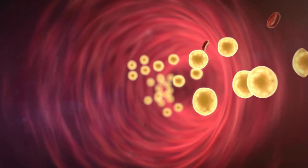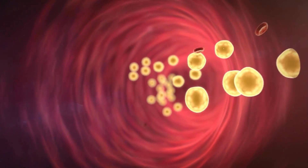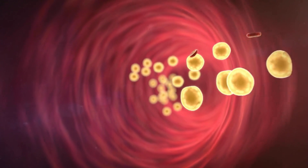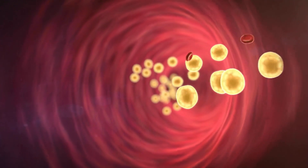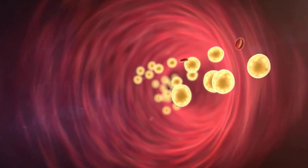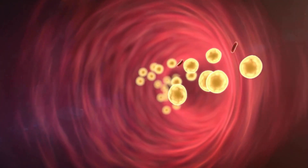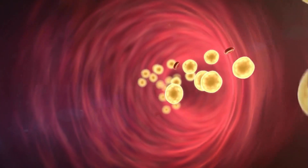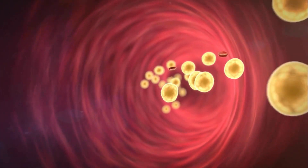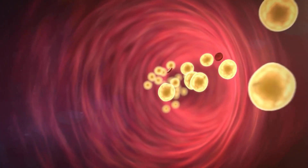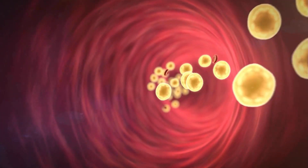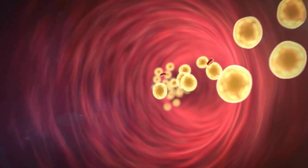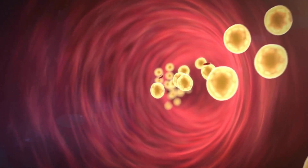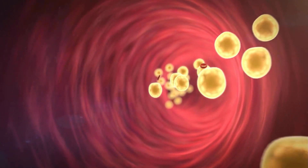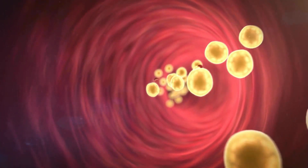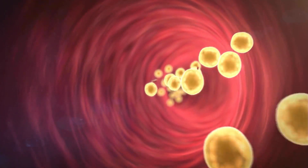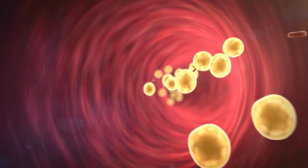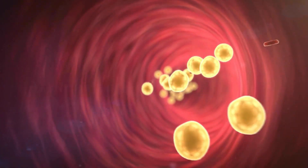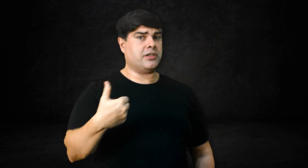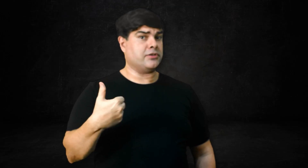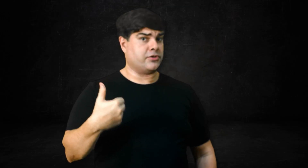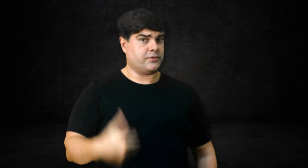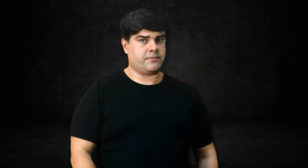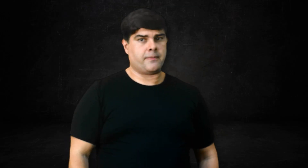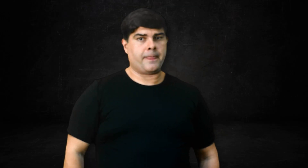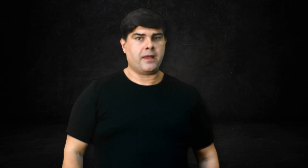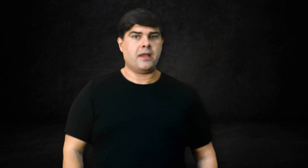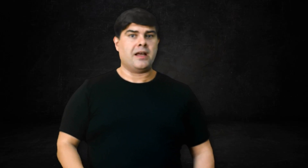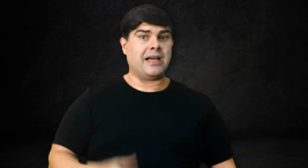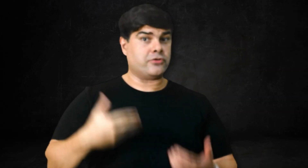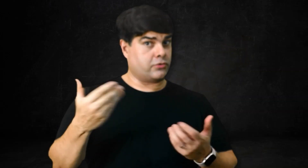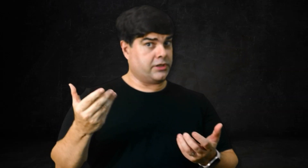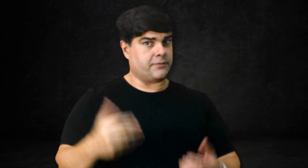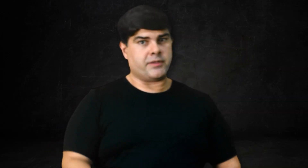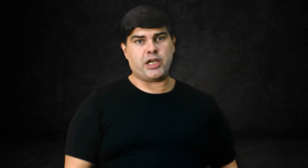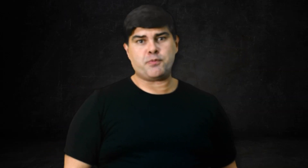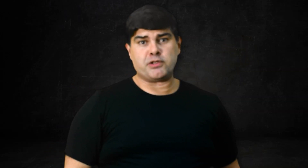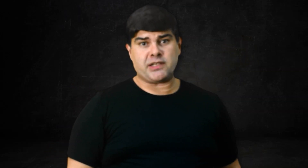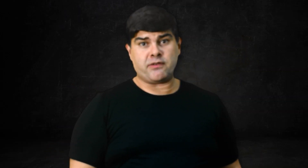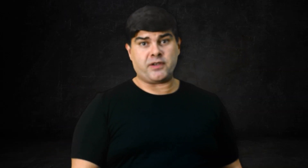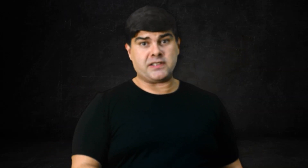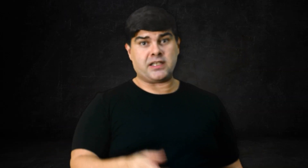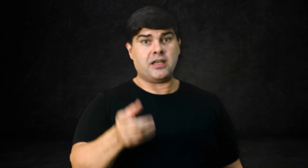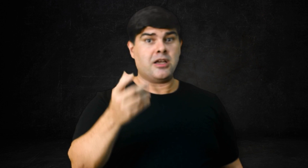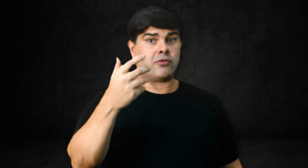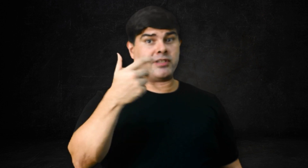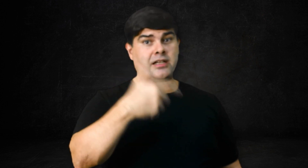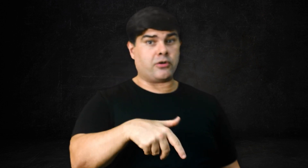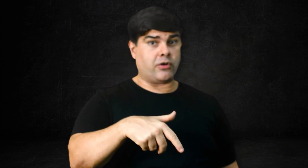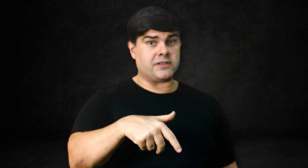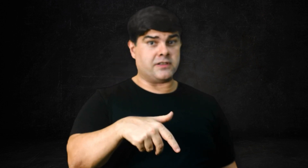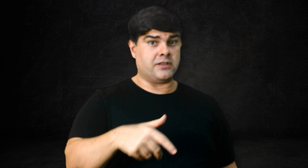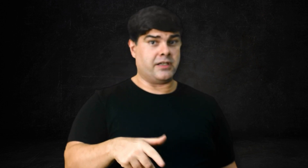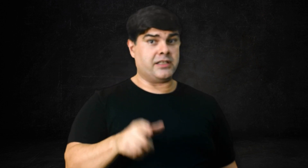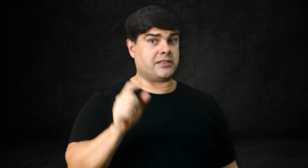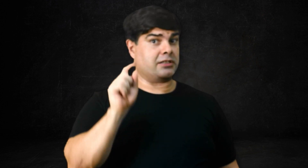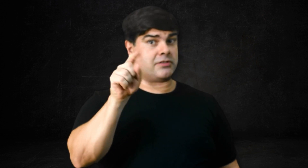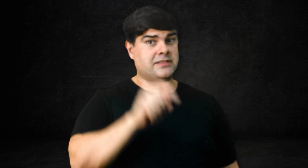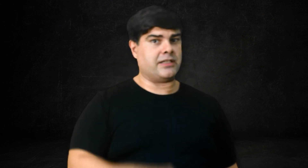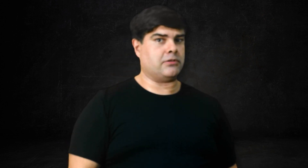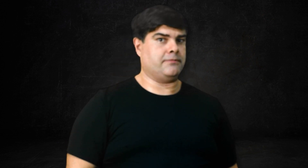para que possa ter o mesmo efeito de antes. A insulina é responsável em fazer com que a glicose entre dentro da célula,